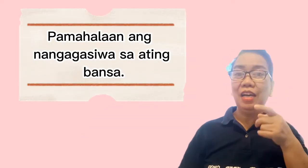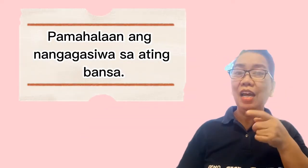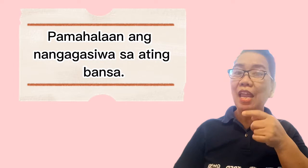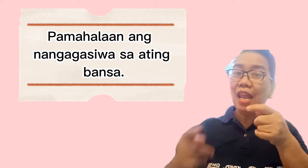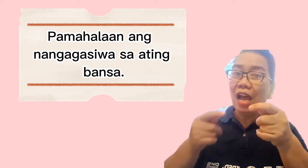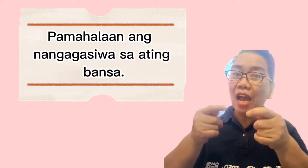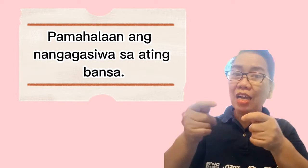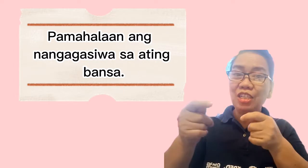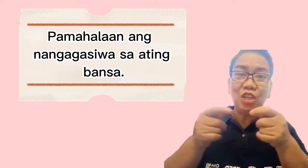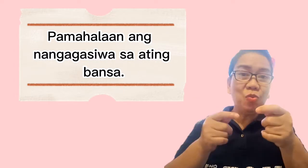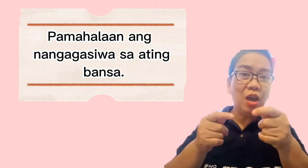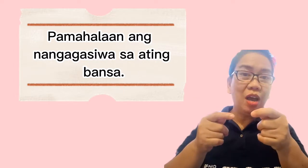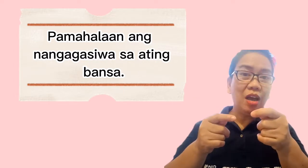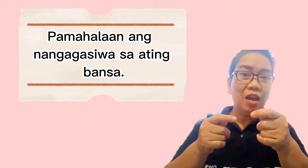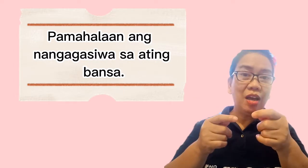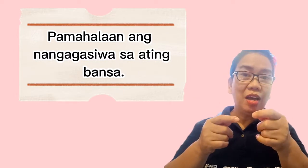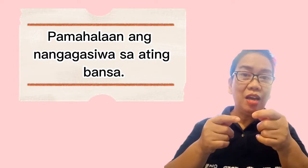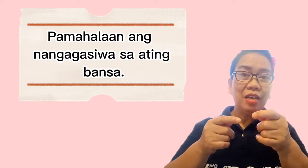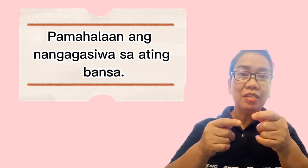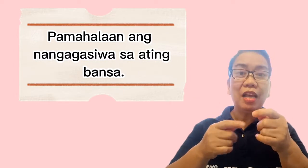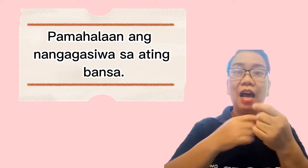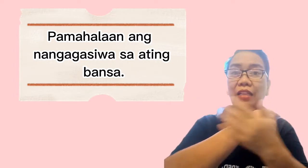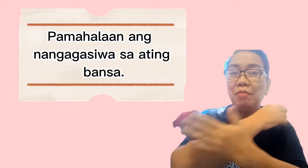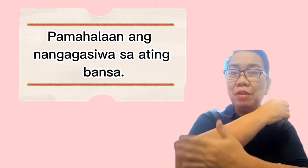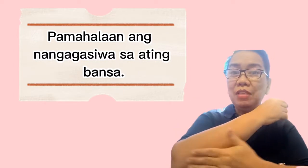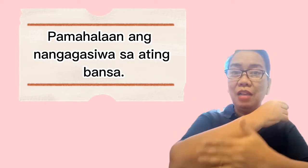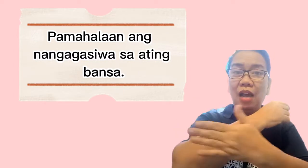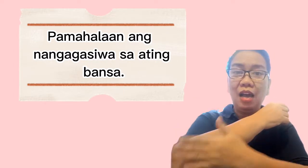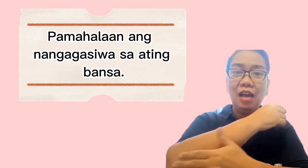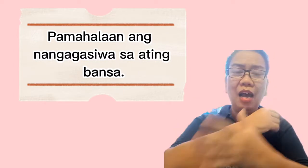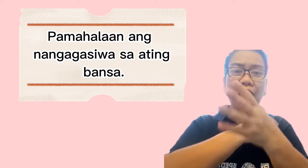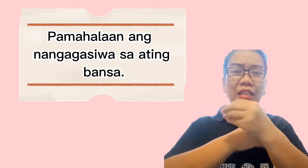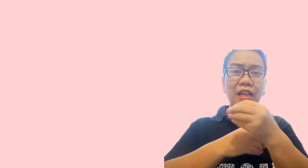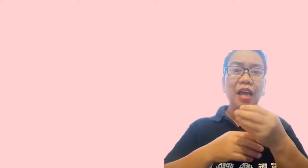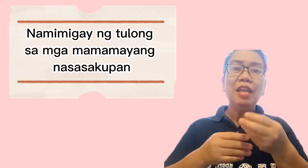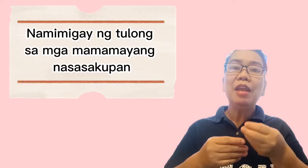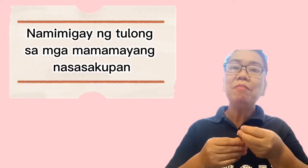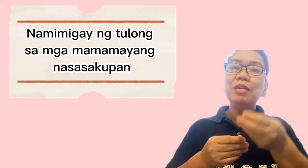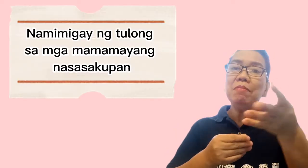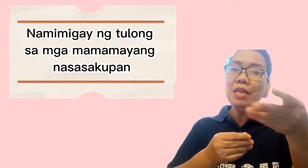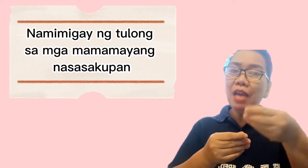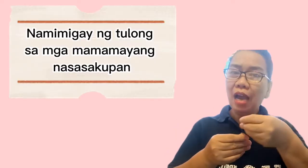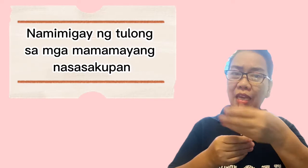nangangasiwa sa ating bansa at namimigay.